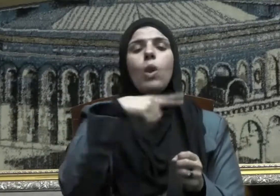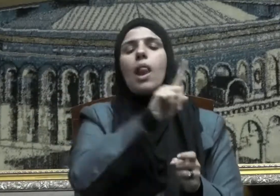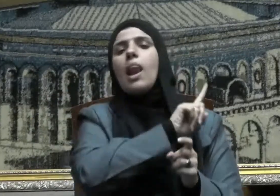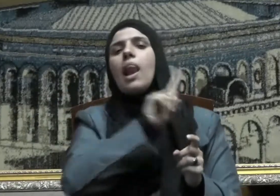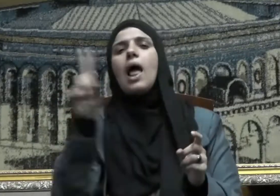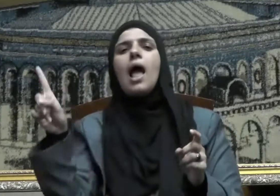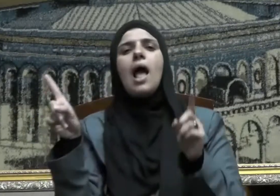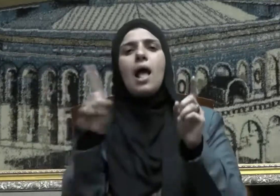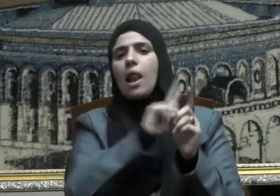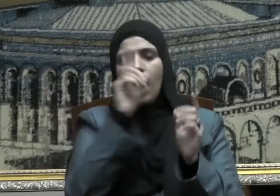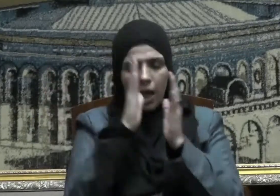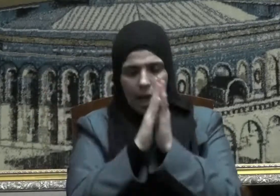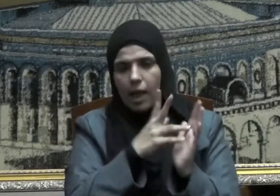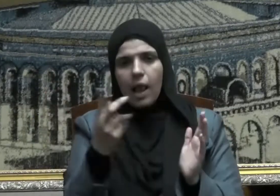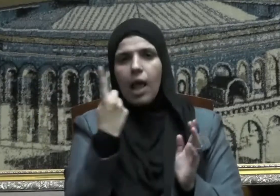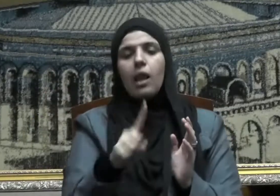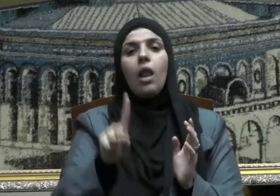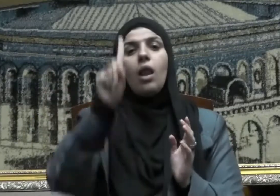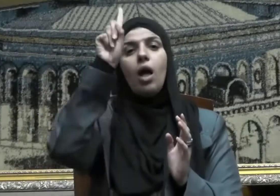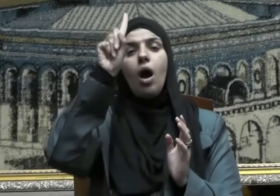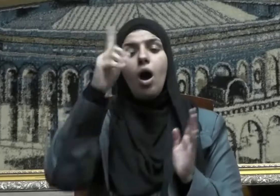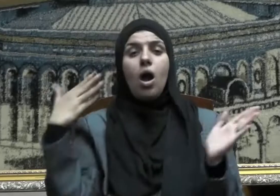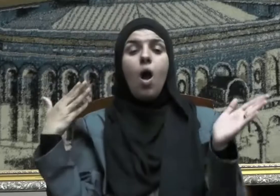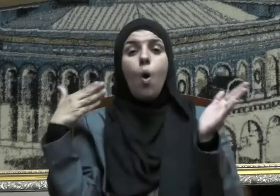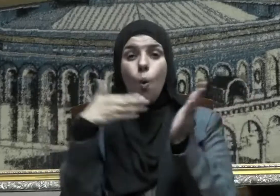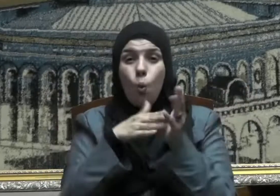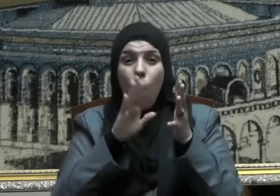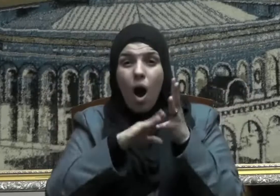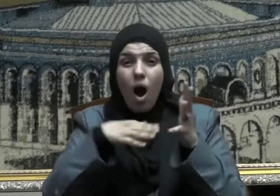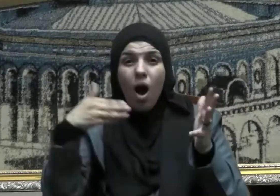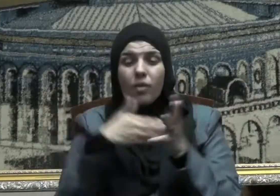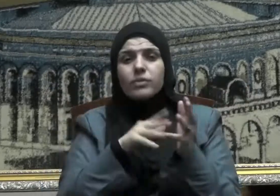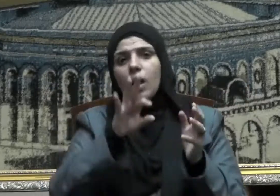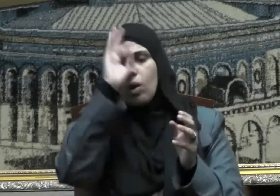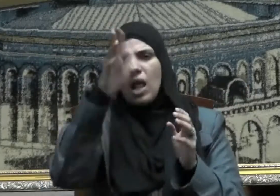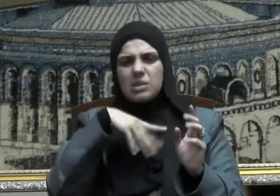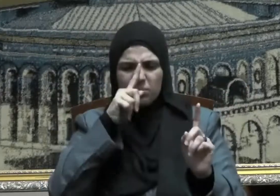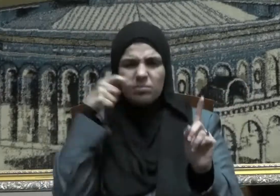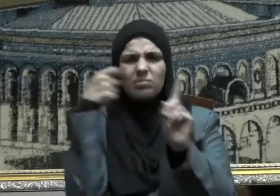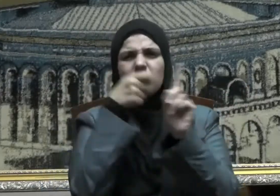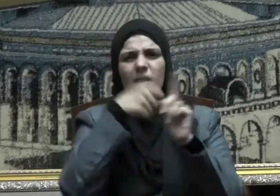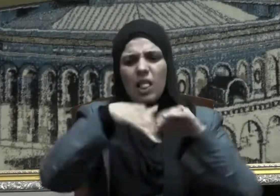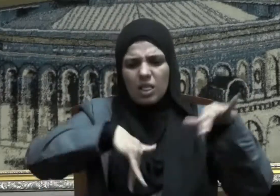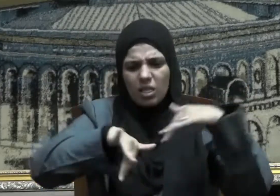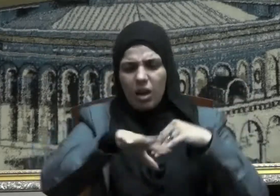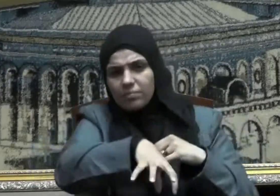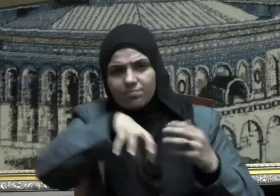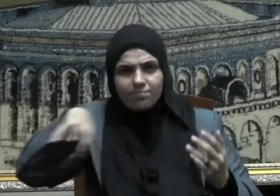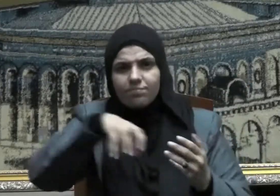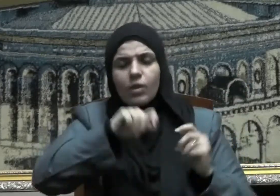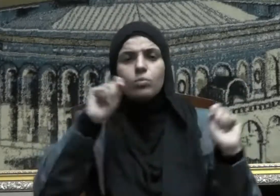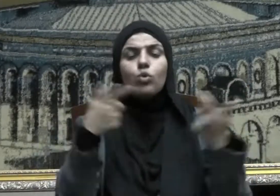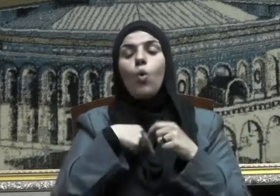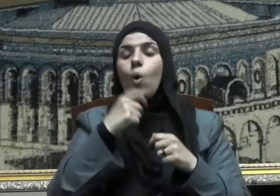قول لا إله إلا الله وأدناها إماطة الأذى عن الطريق